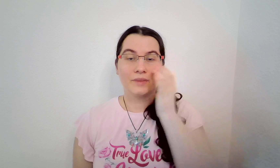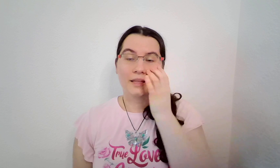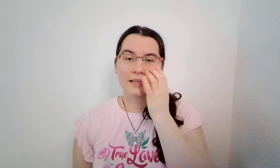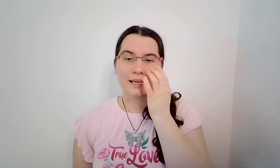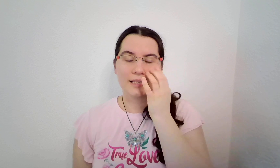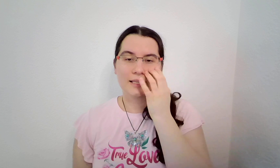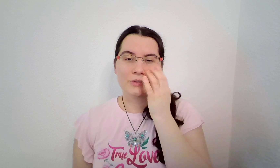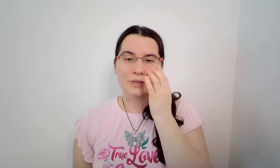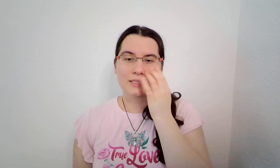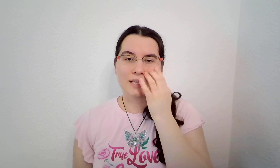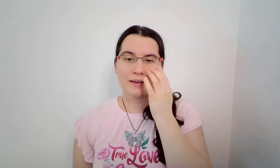Kritizuji se.